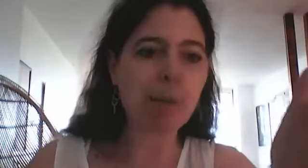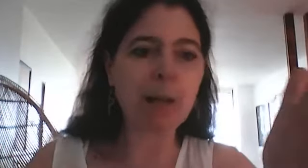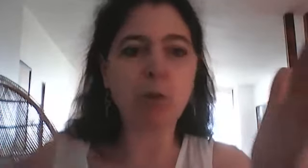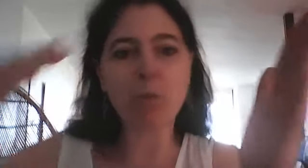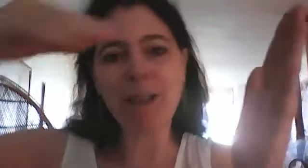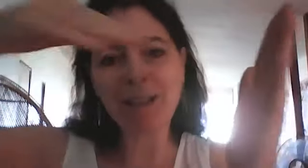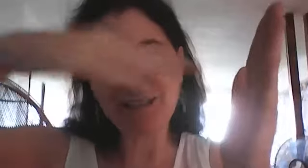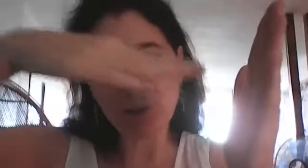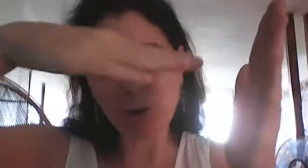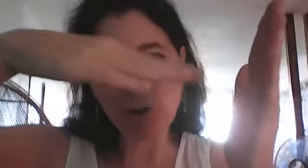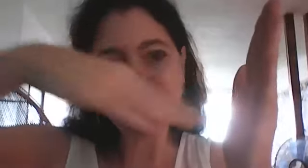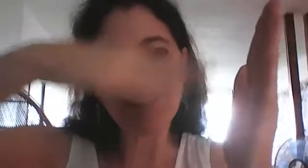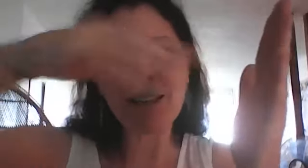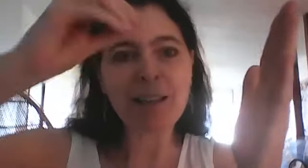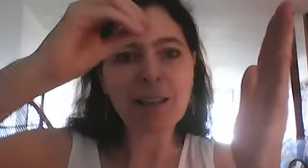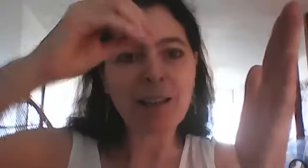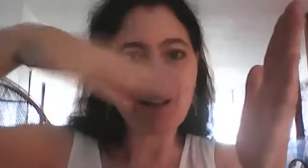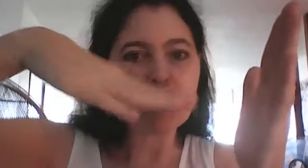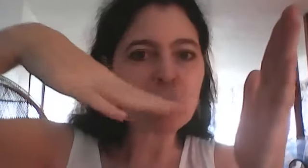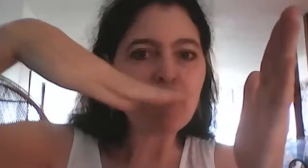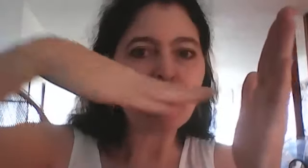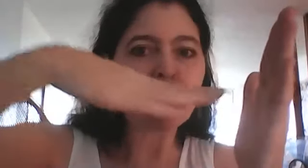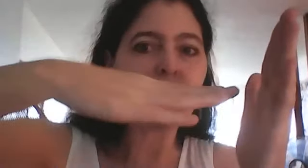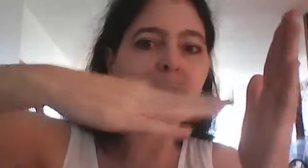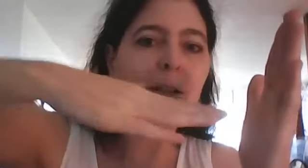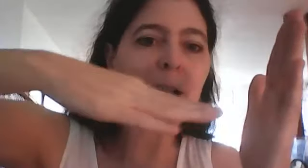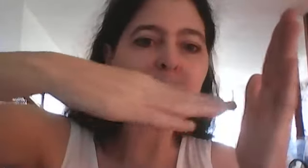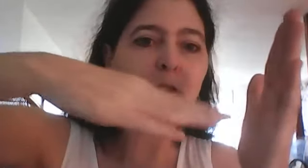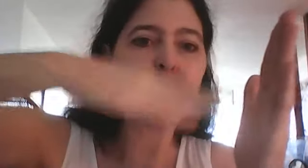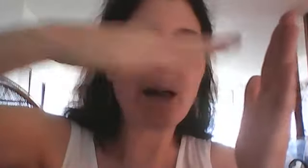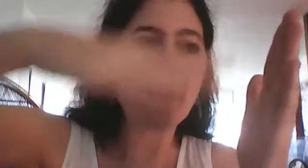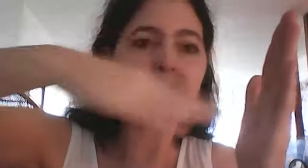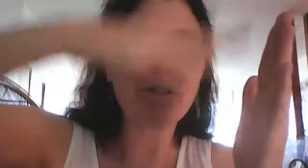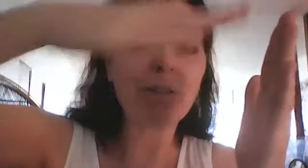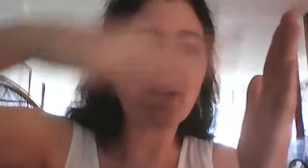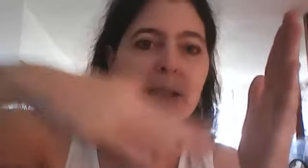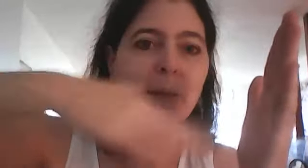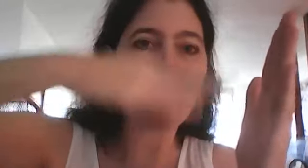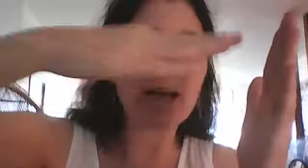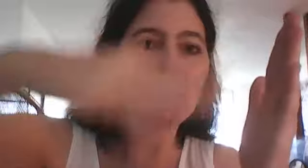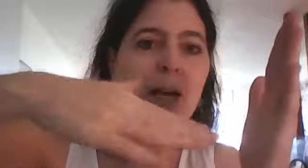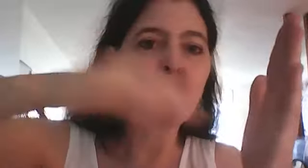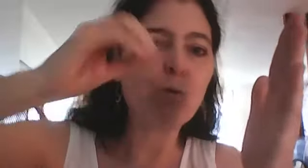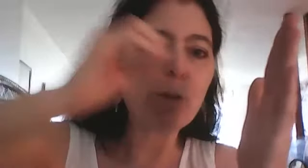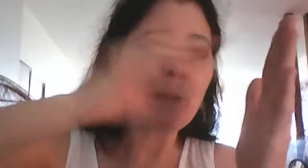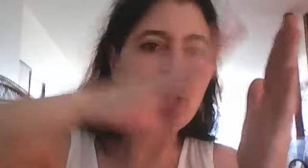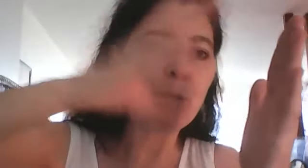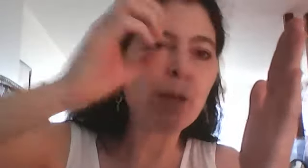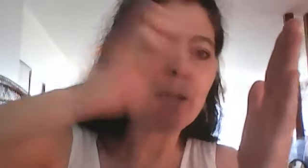prendre l'autre main de l'autre côté juste avec le laser de lumière on va faire les spirales ou le parapluie